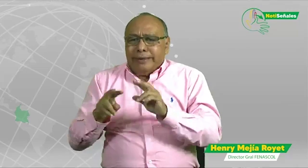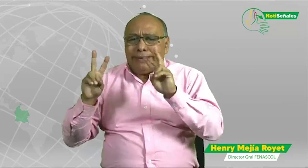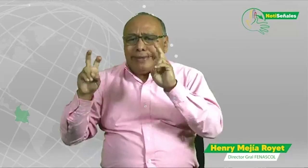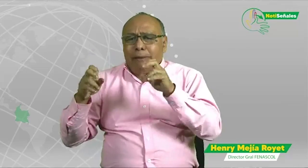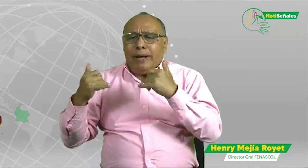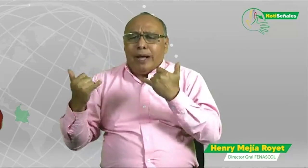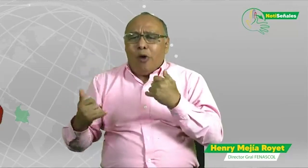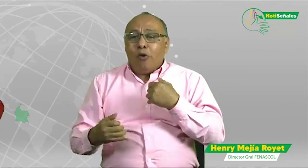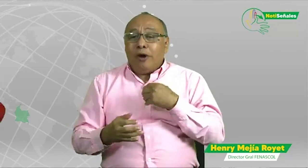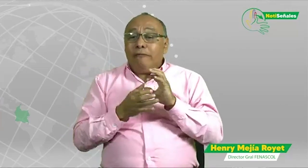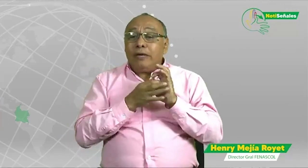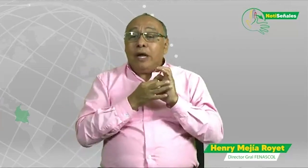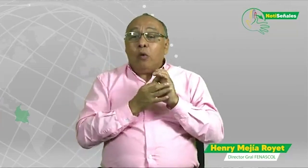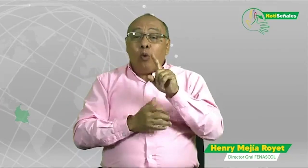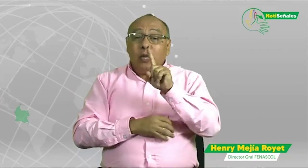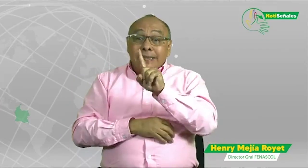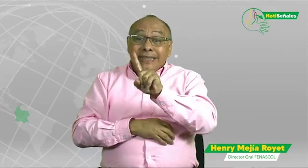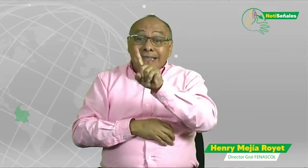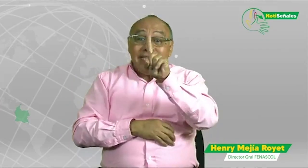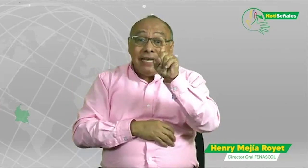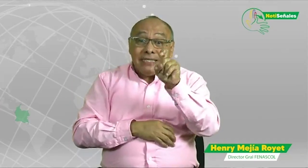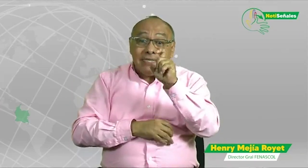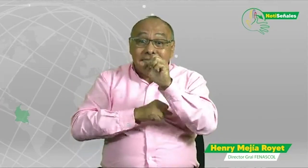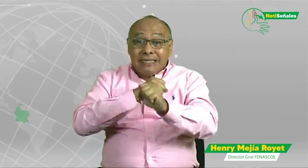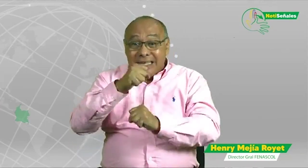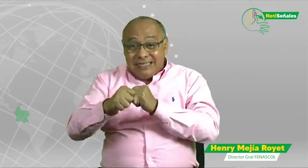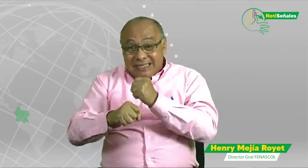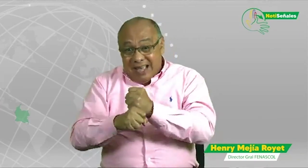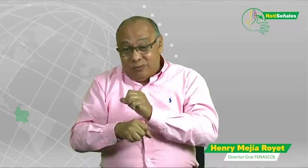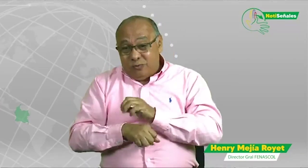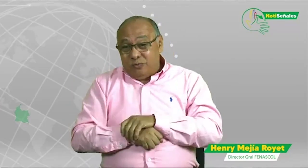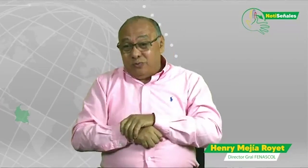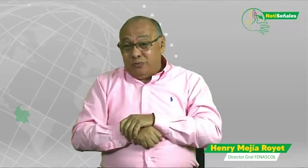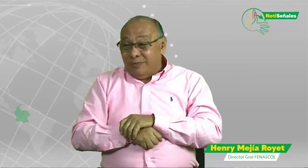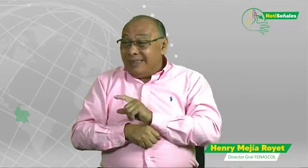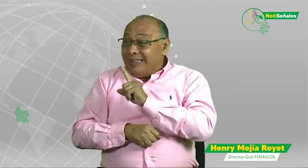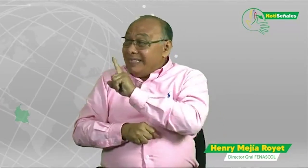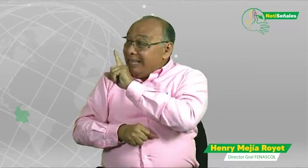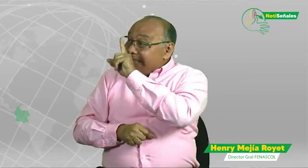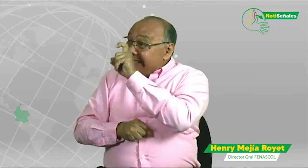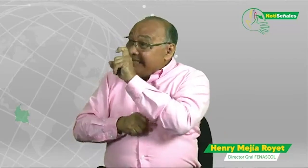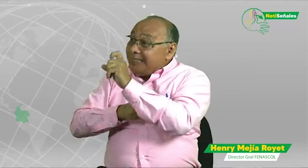déficit, el de la falta. Por ejemplo, nosotros como FENASCOL,